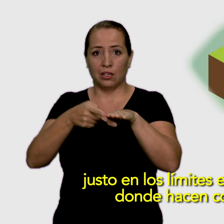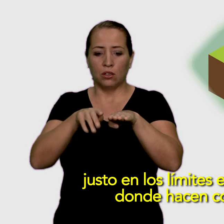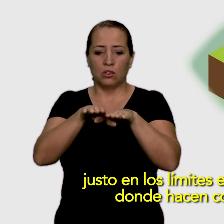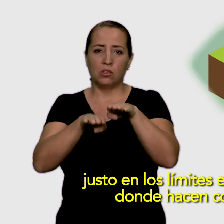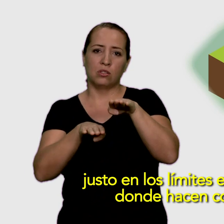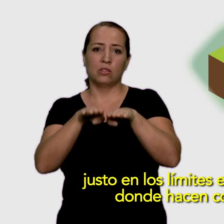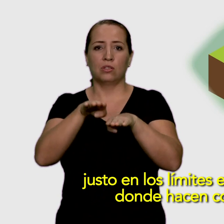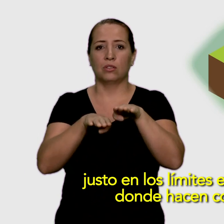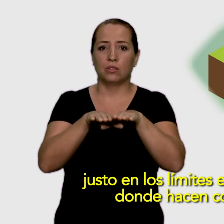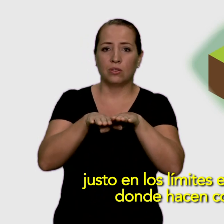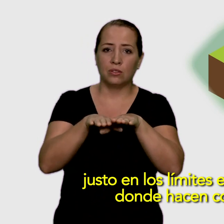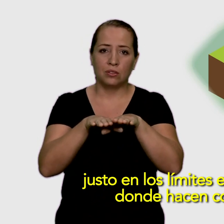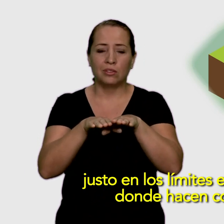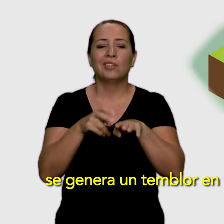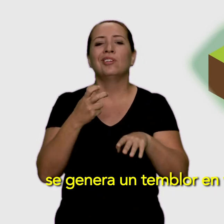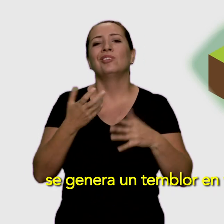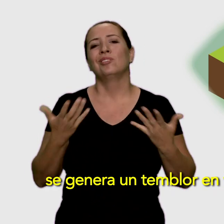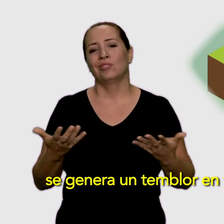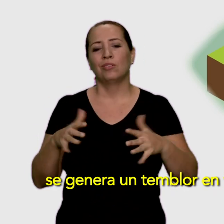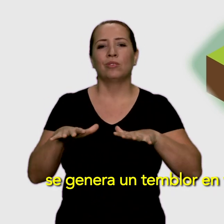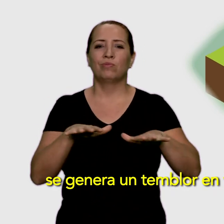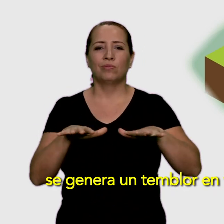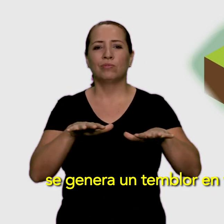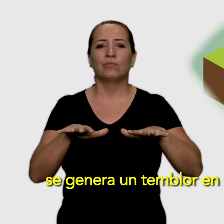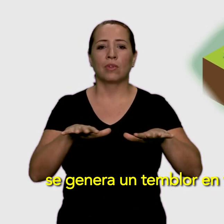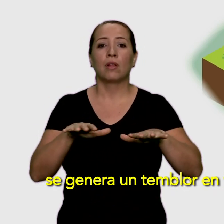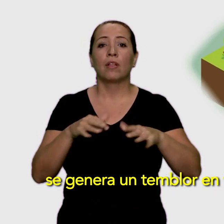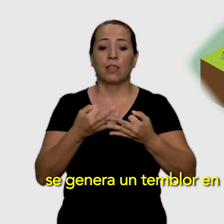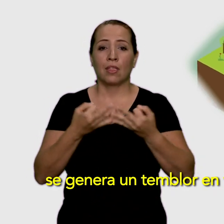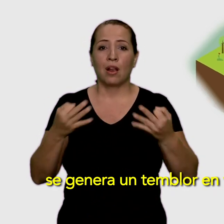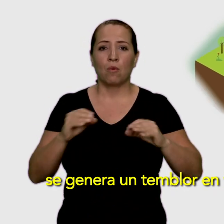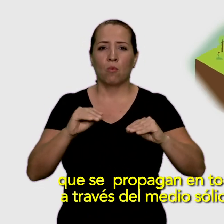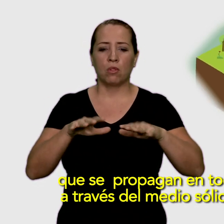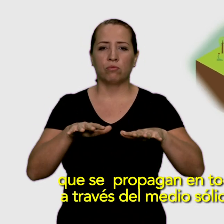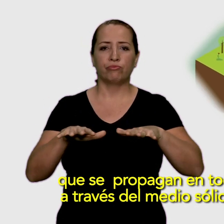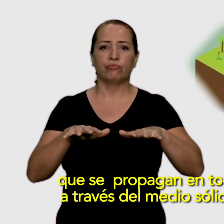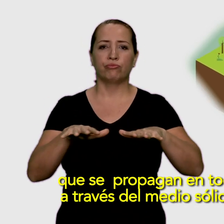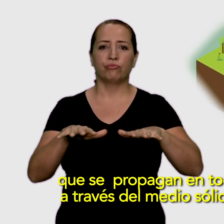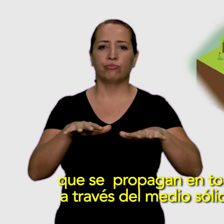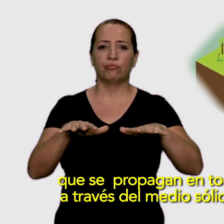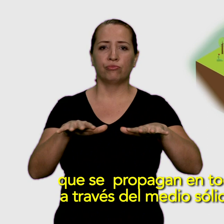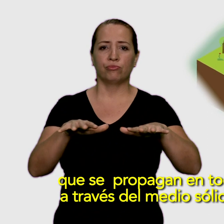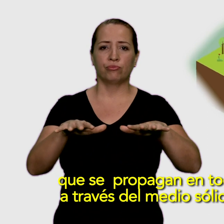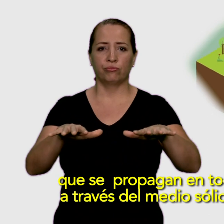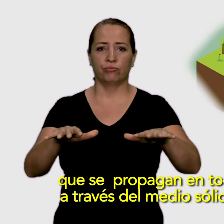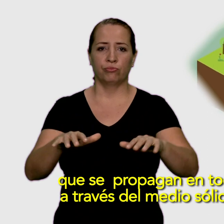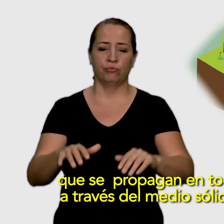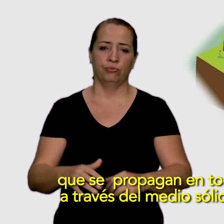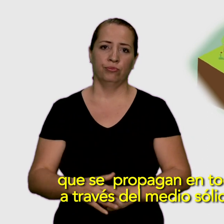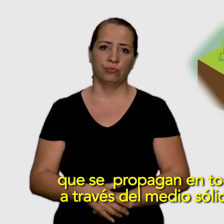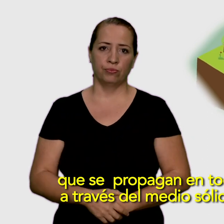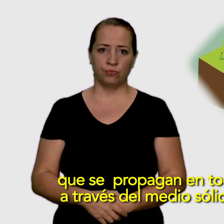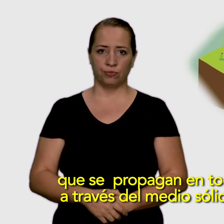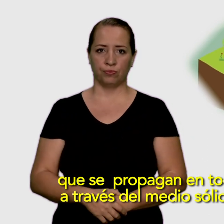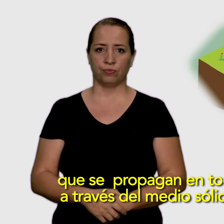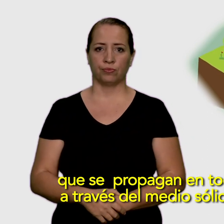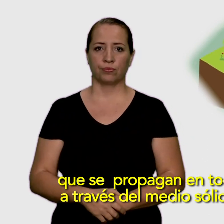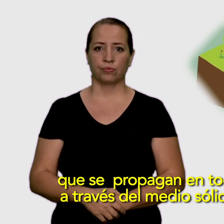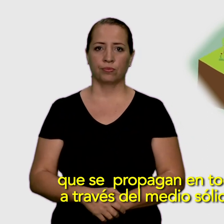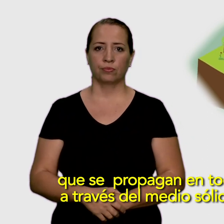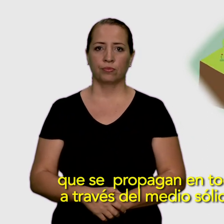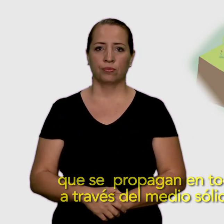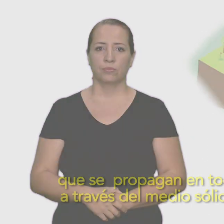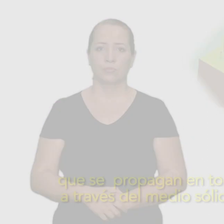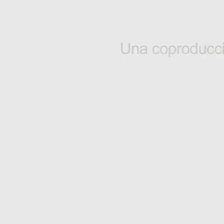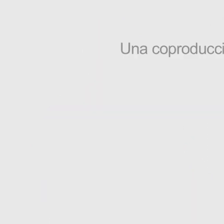placas donde hacen contacto. Se genera un temblor en forma de ondas que se propagan en todas direcciones a través del medio sólido de